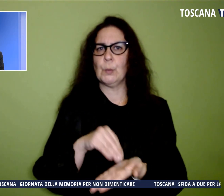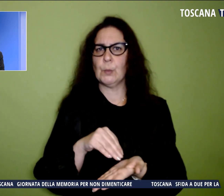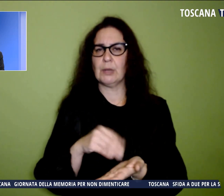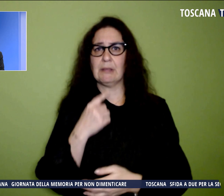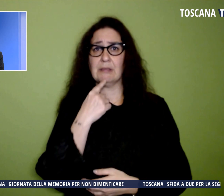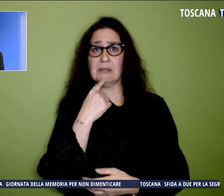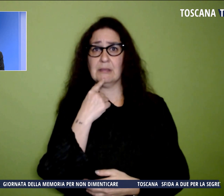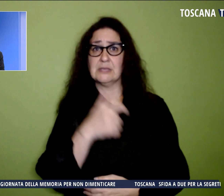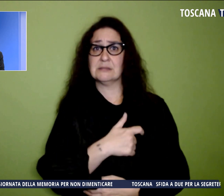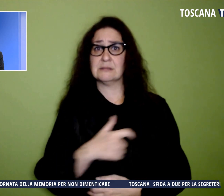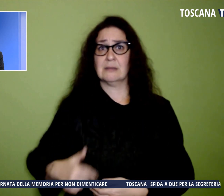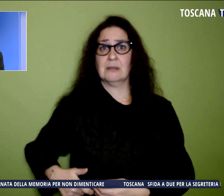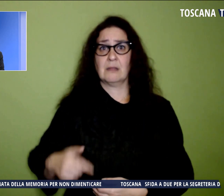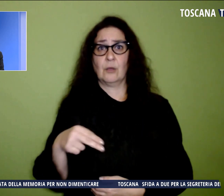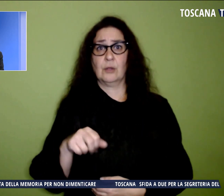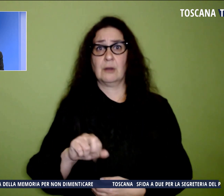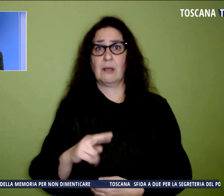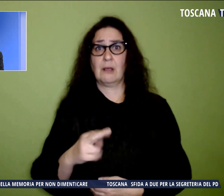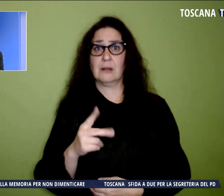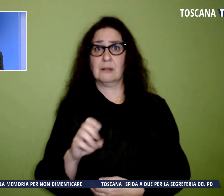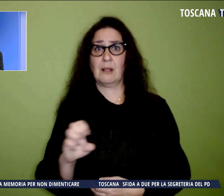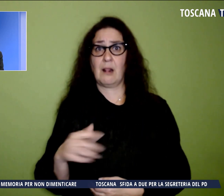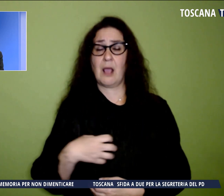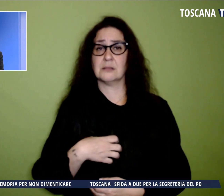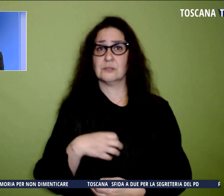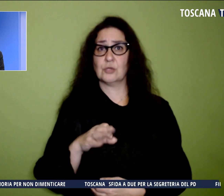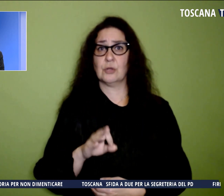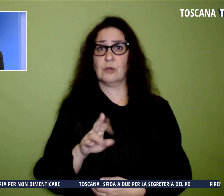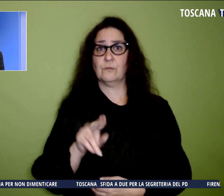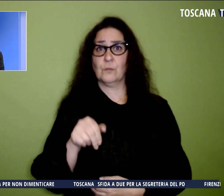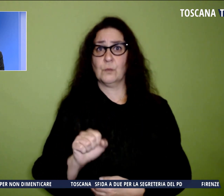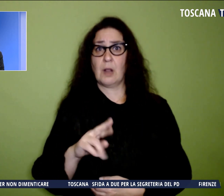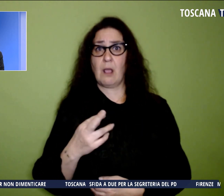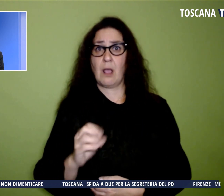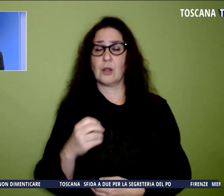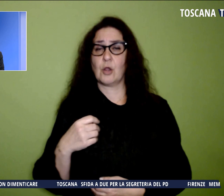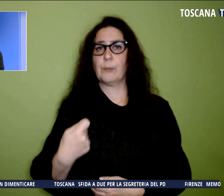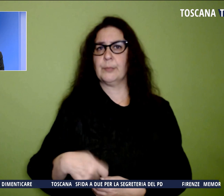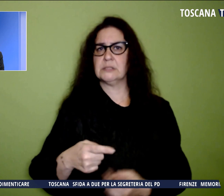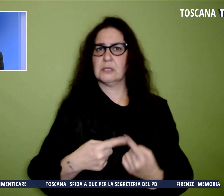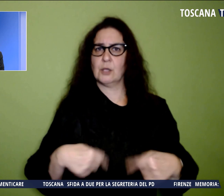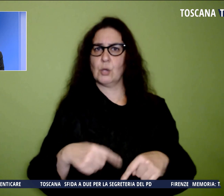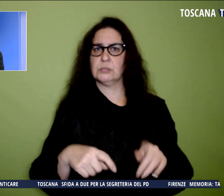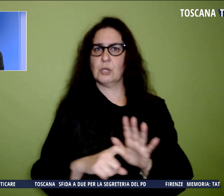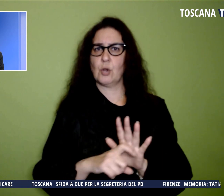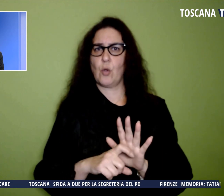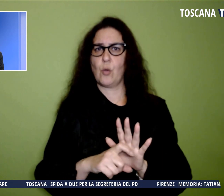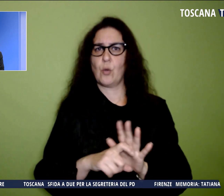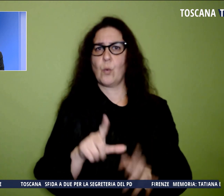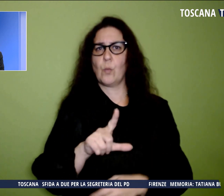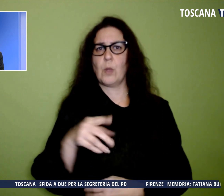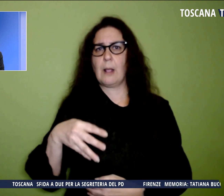Sindaco Nardella, l'Assessore Funaro e il Presidente del Consiglio Comunale Luca Milani.